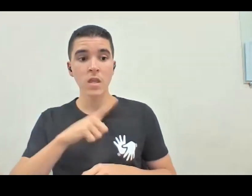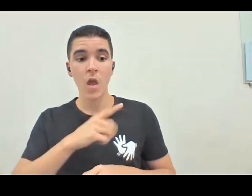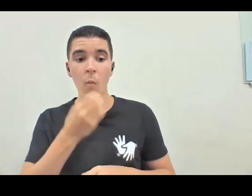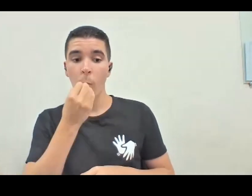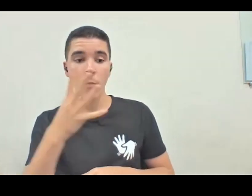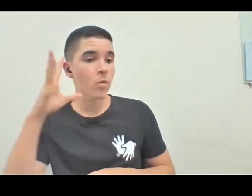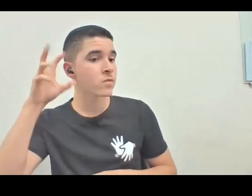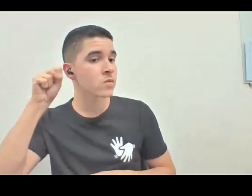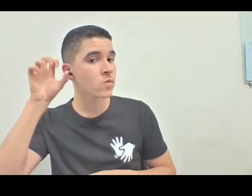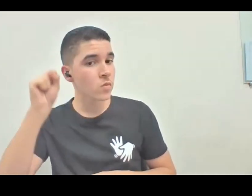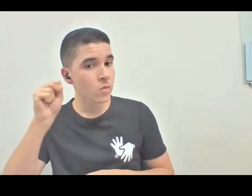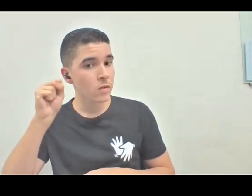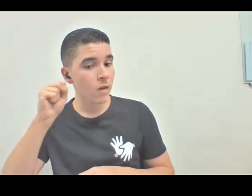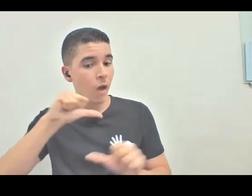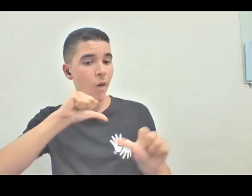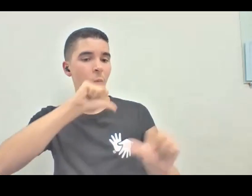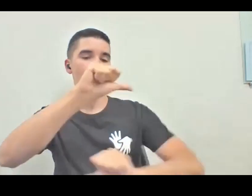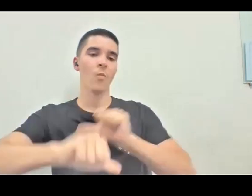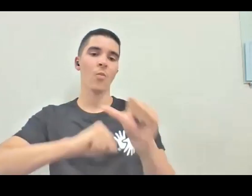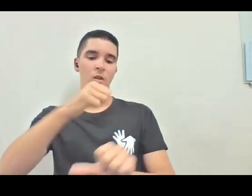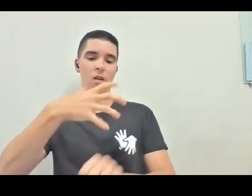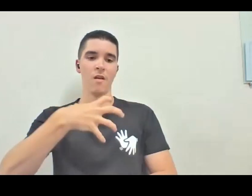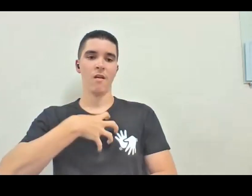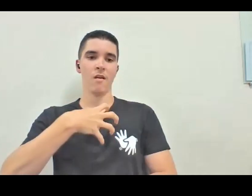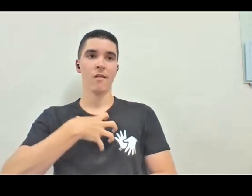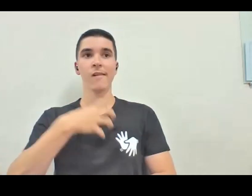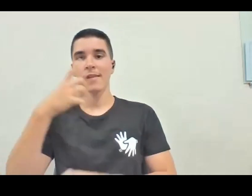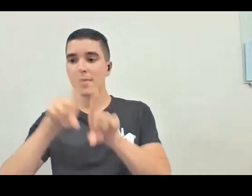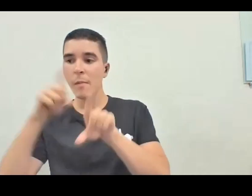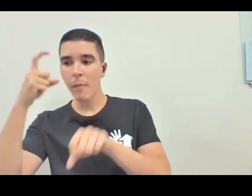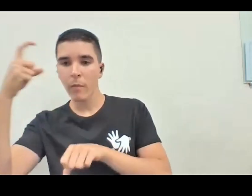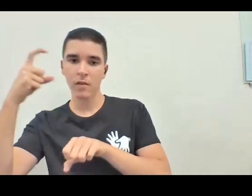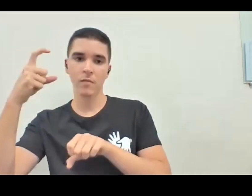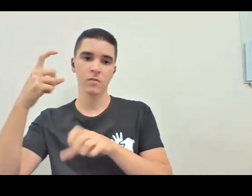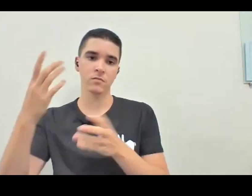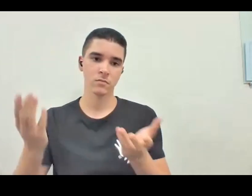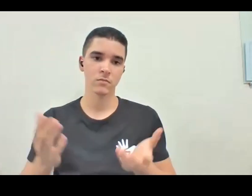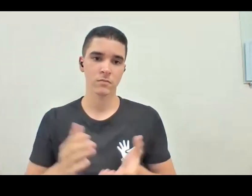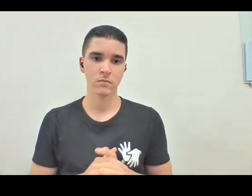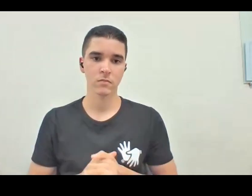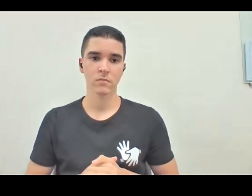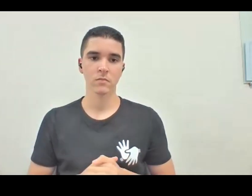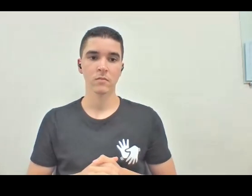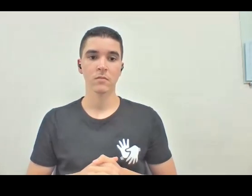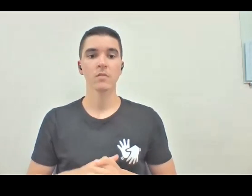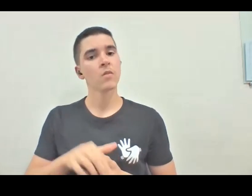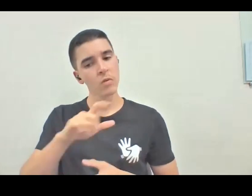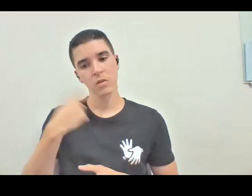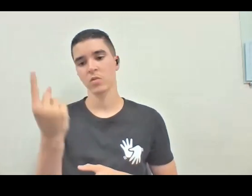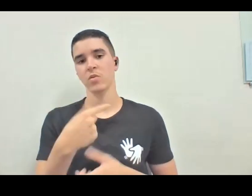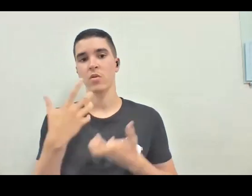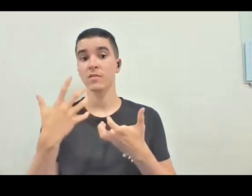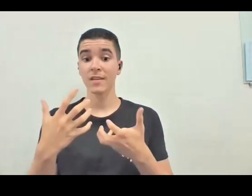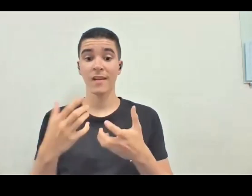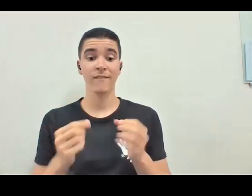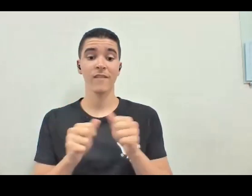eu creio que muda a sua forma de pensar, que é por isso que nós estamos aqui, né, pra promover novas reflexões,